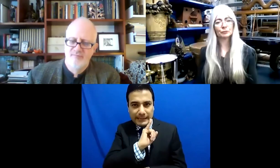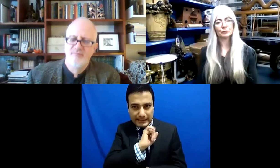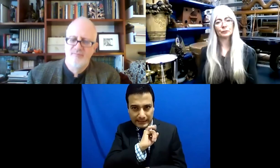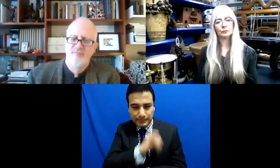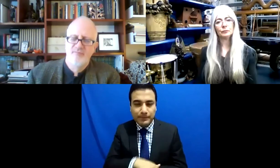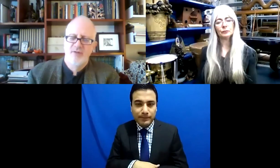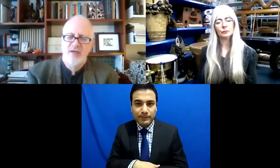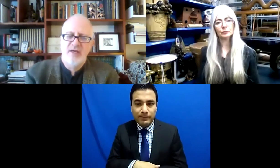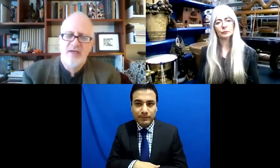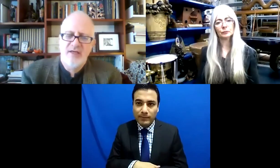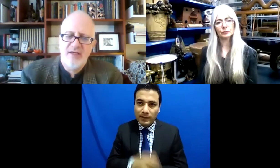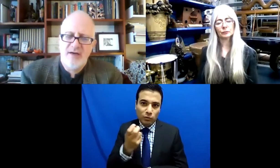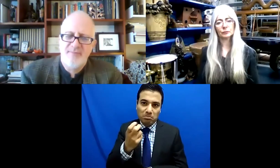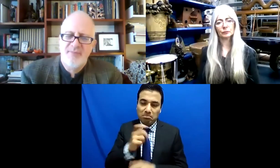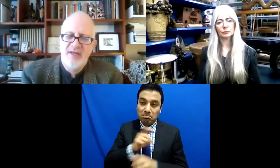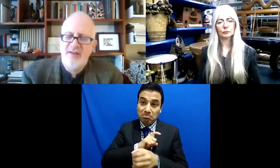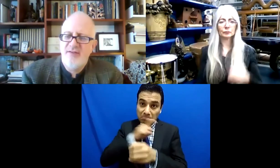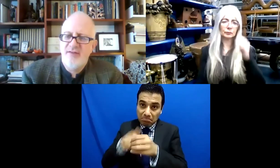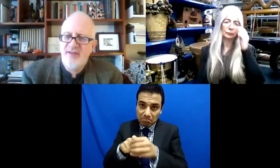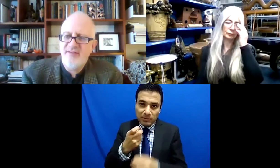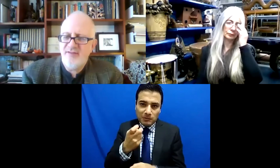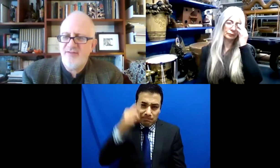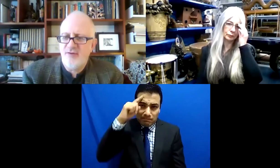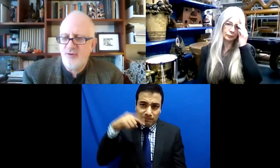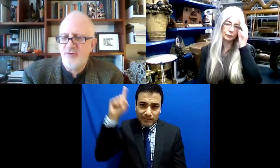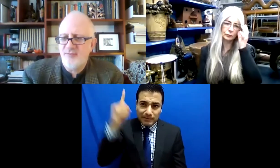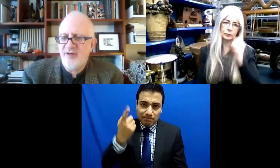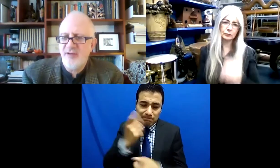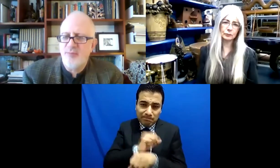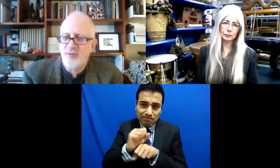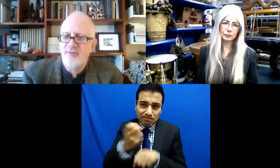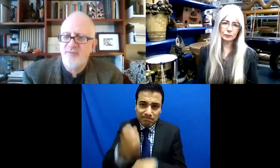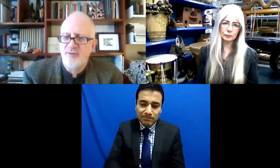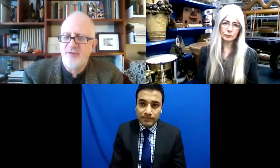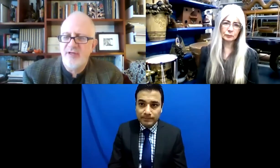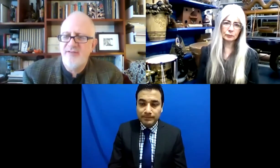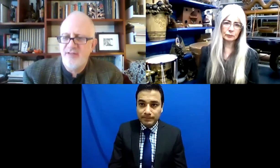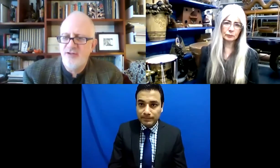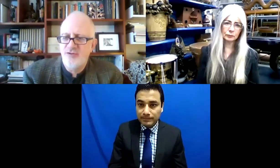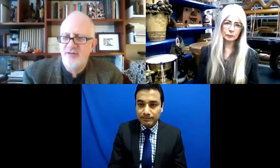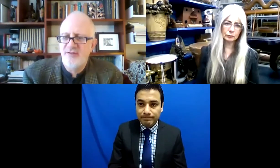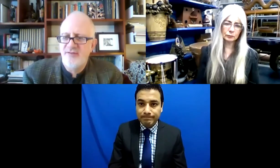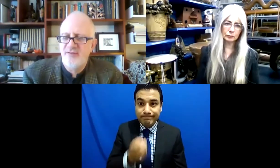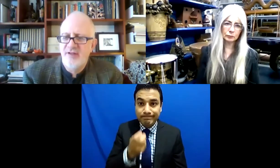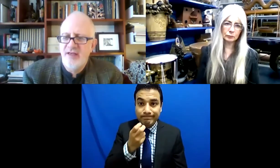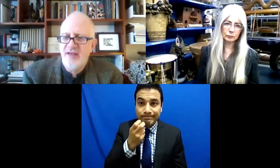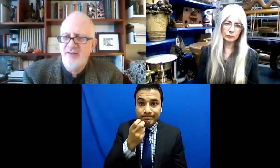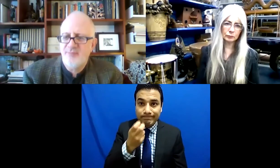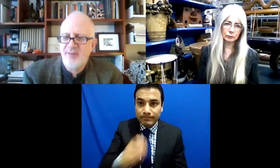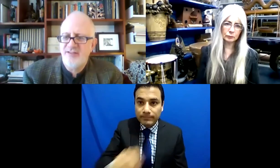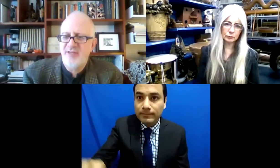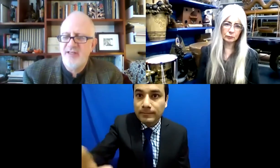Así de simple y así de sencillo. Esto es muy importante, por supuesto,